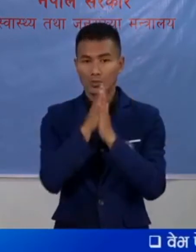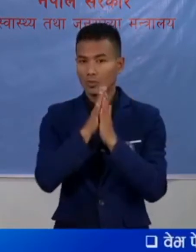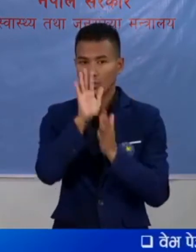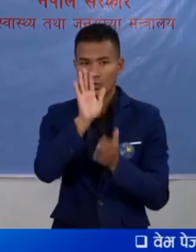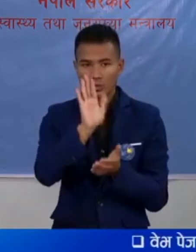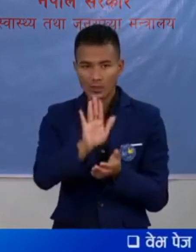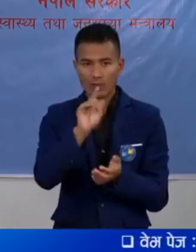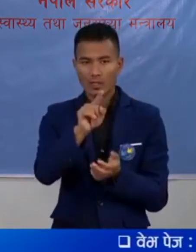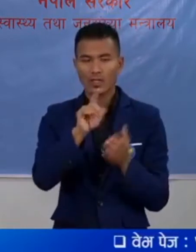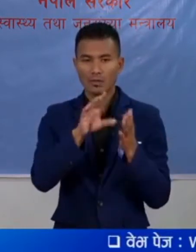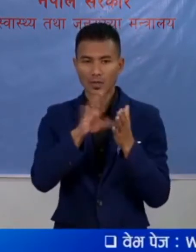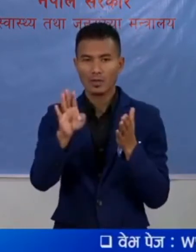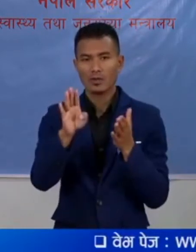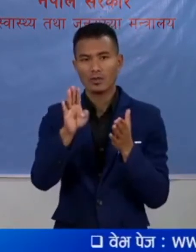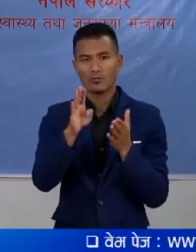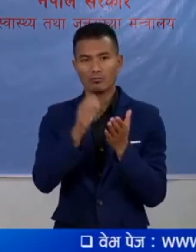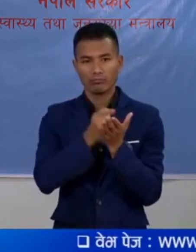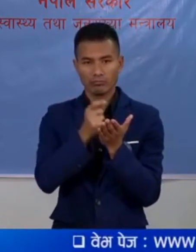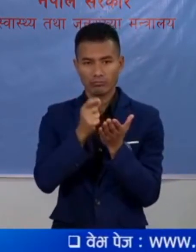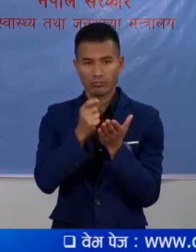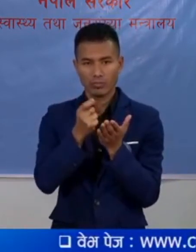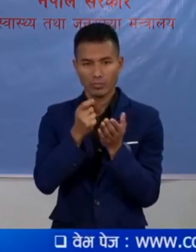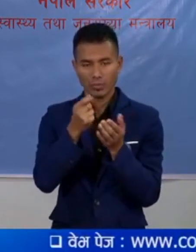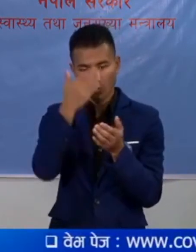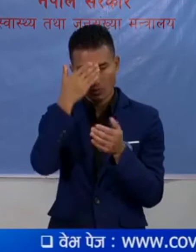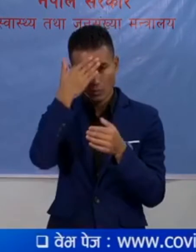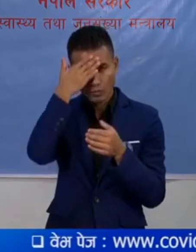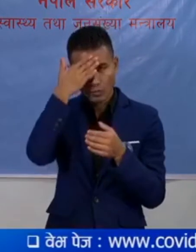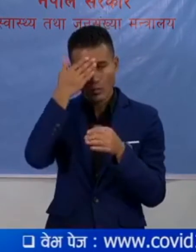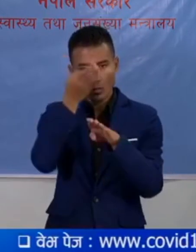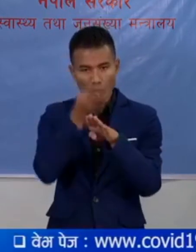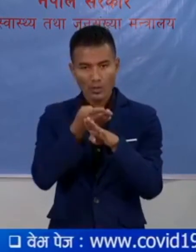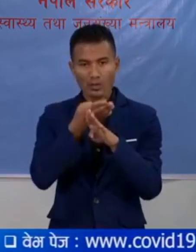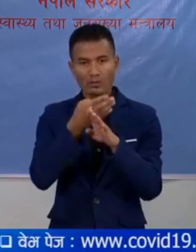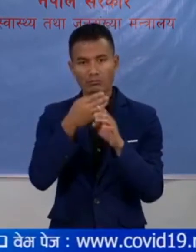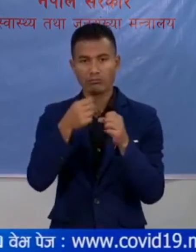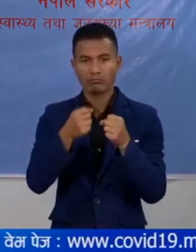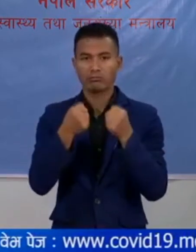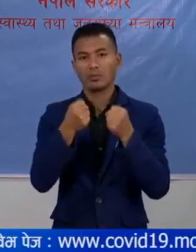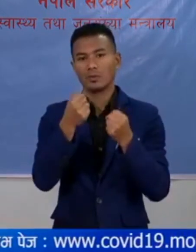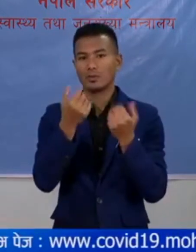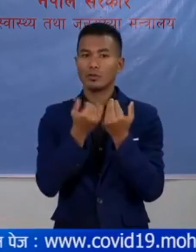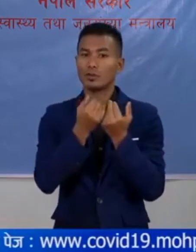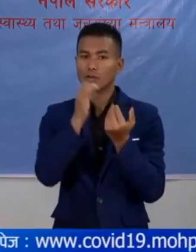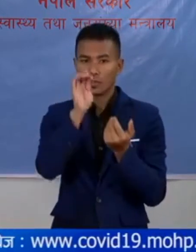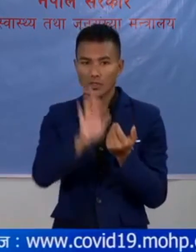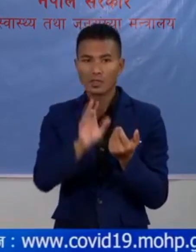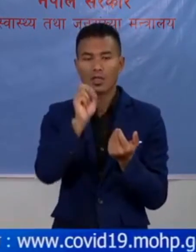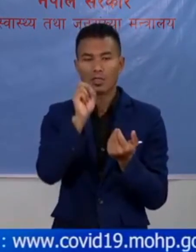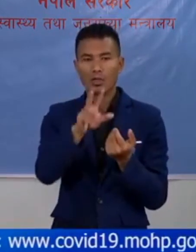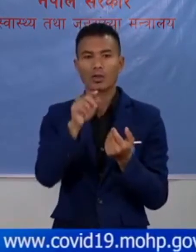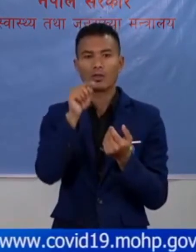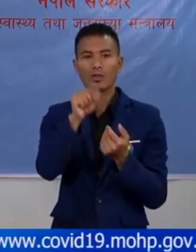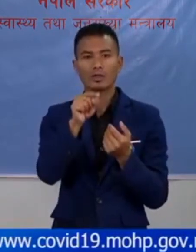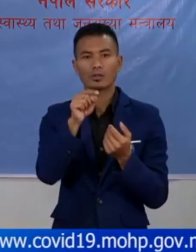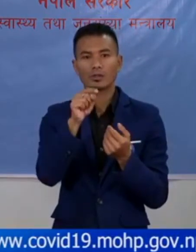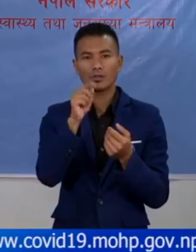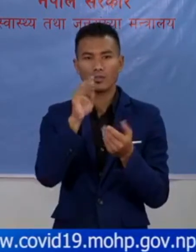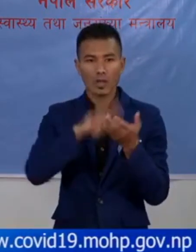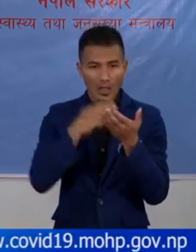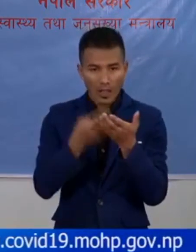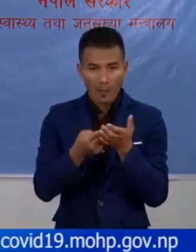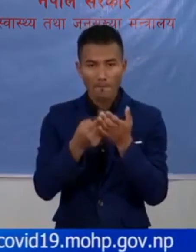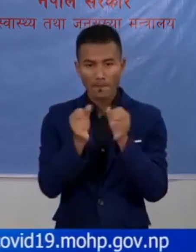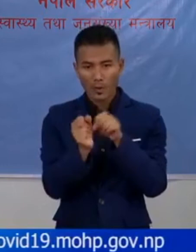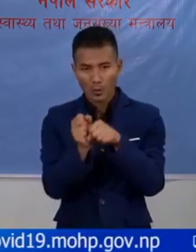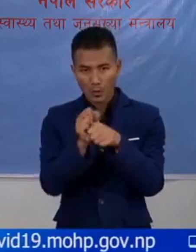जसले रोग विरुद संग लडनेक छमता तरंद चा तर येसको कताई पनी तो अर्थ है नके